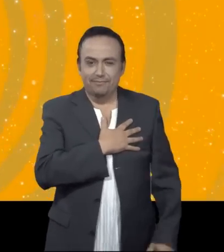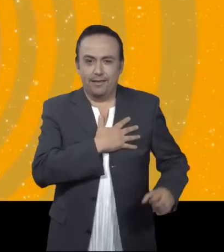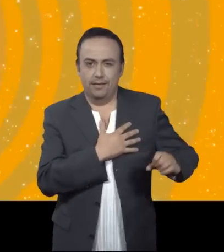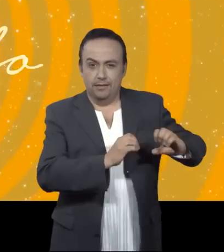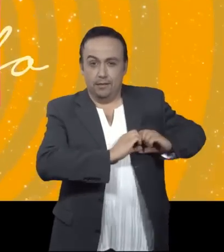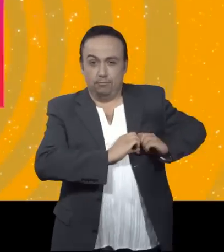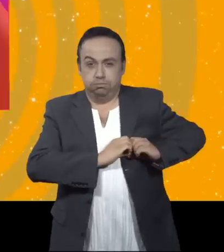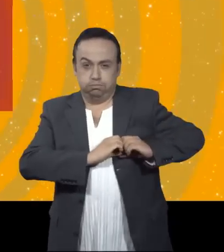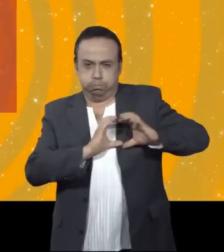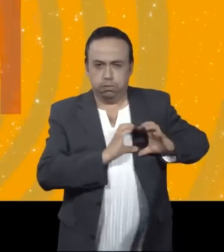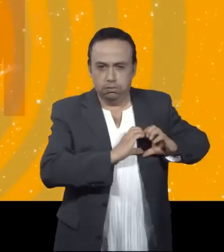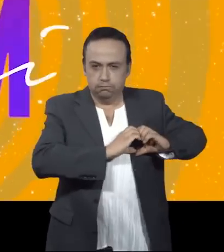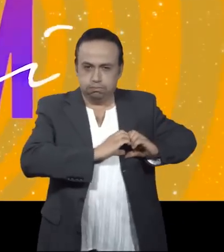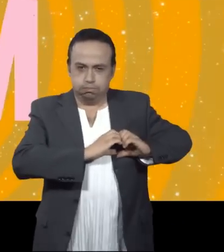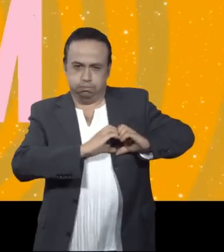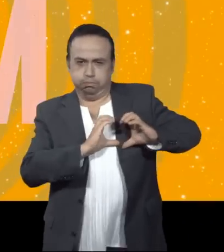Haciendo boom chiquibum